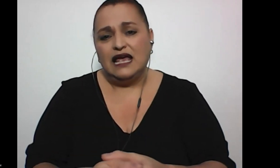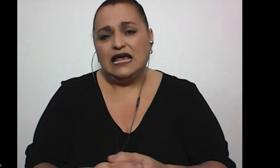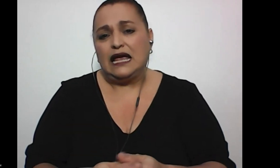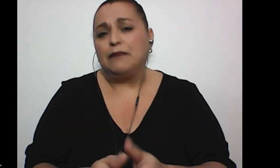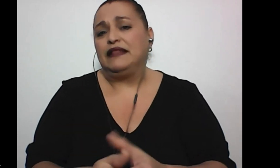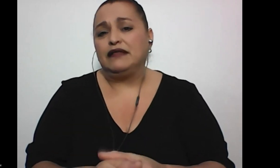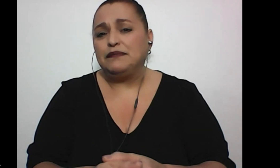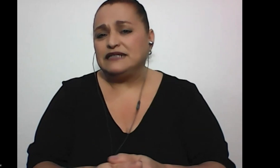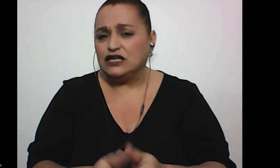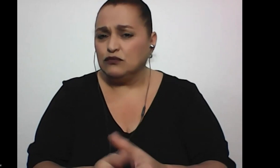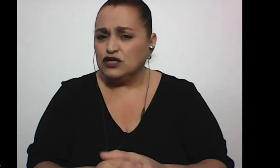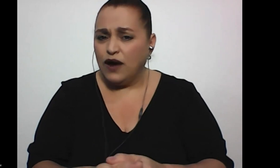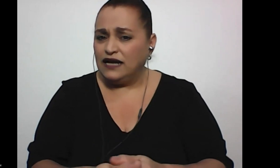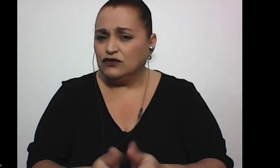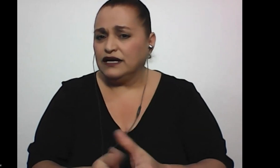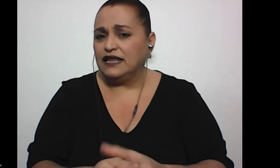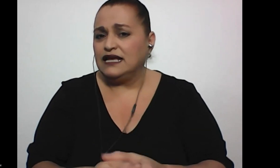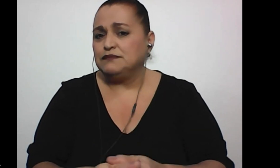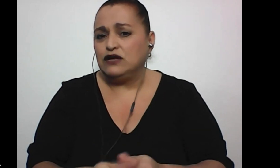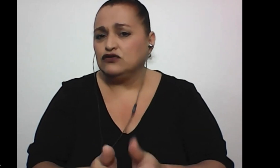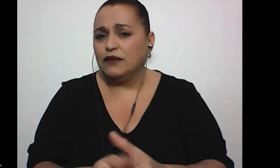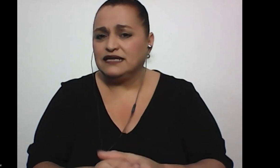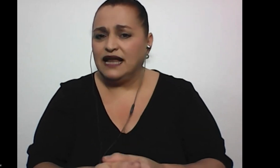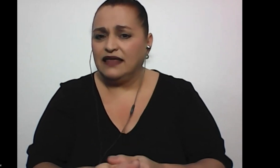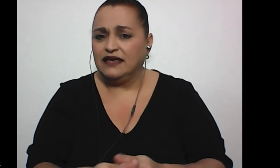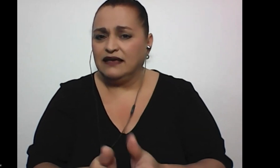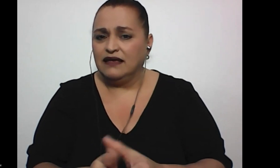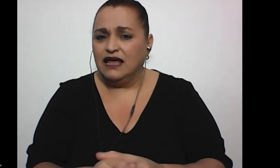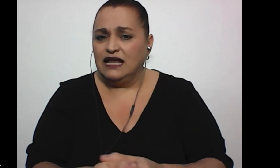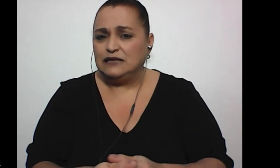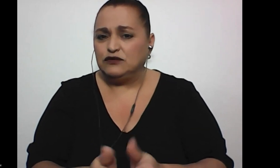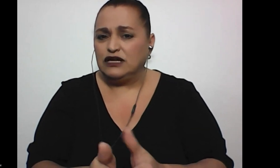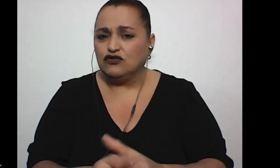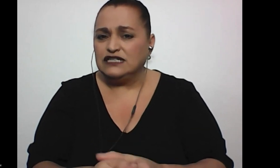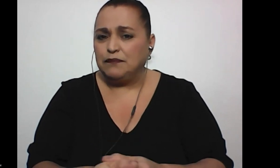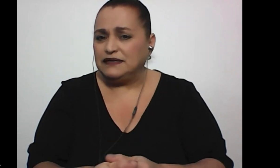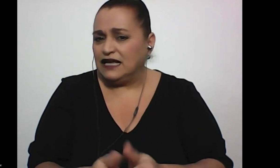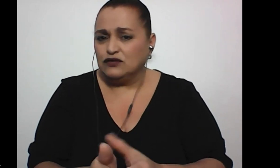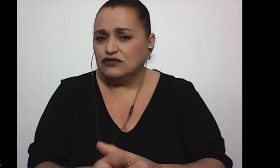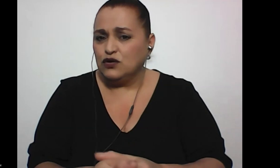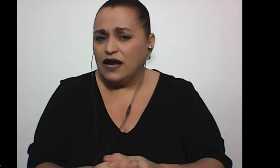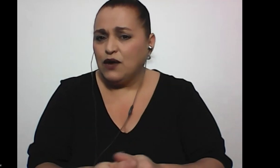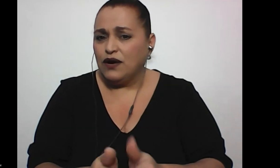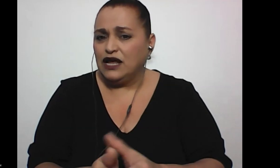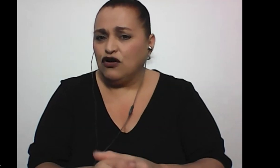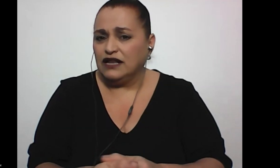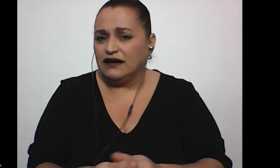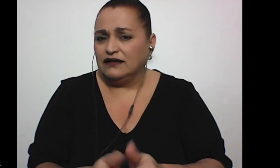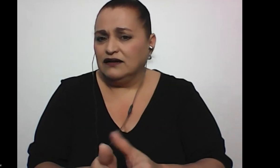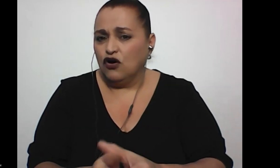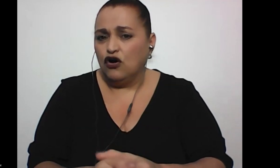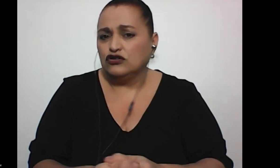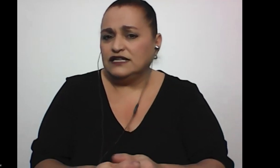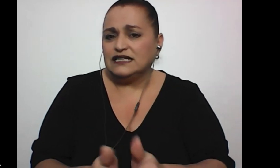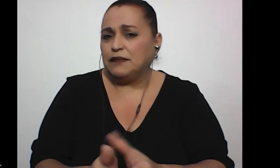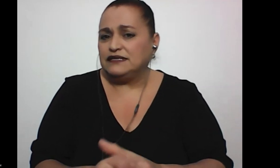que deben de pensar que somos iguales, no que nadie es menos o más que nadie. Las personas con discapacidad somos igual que cualquier otra,